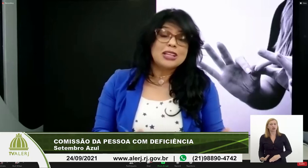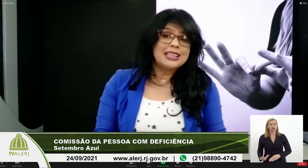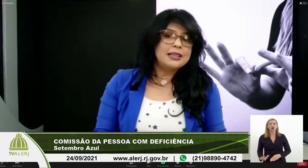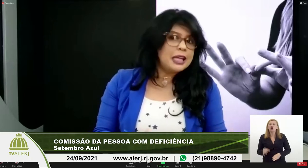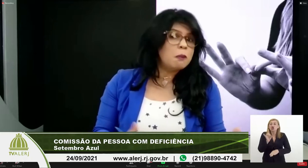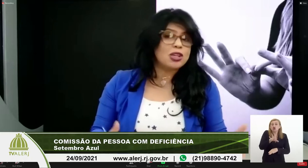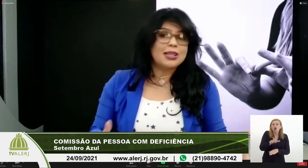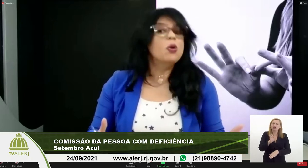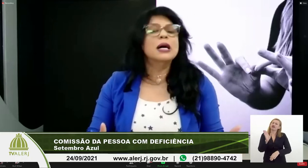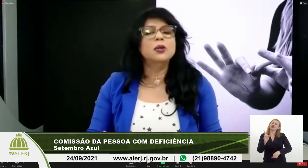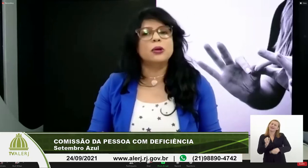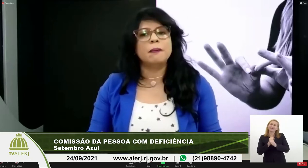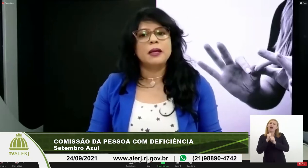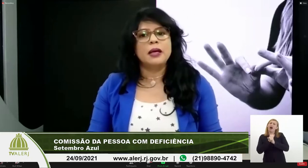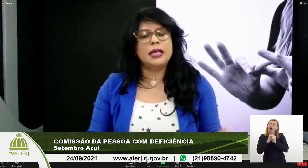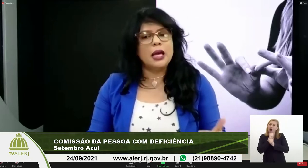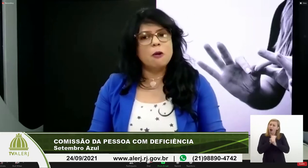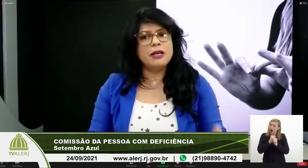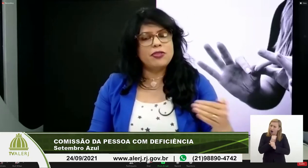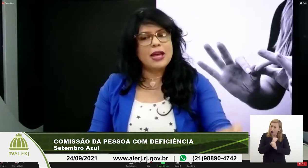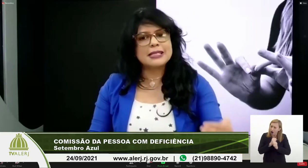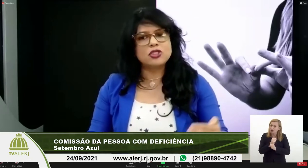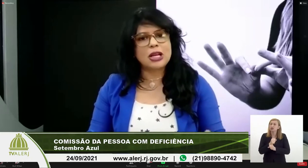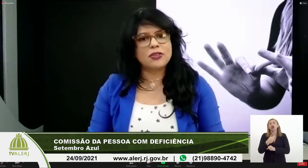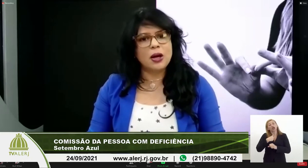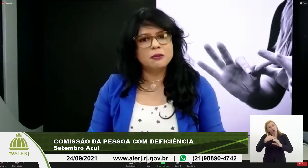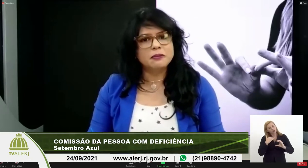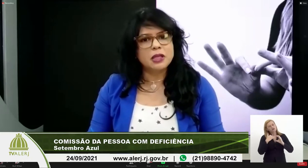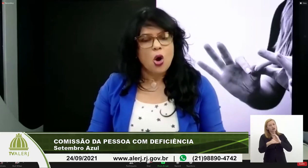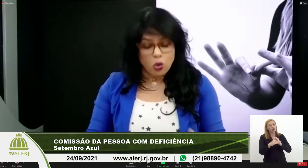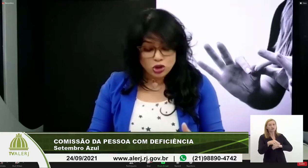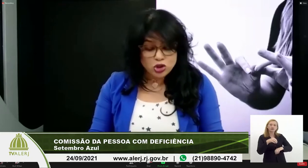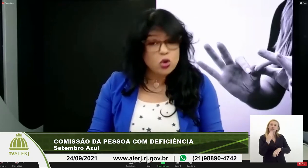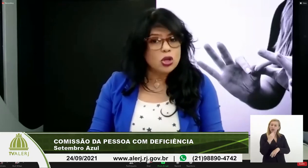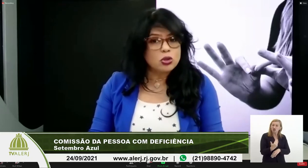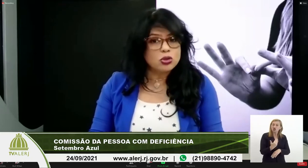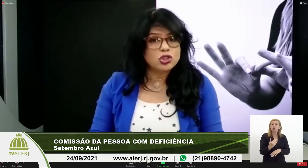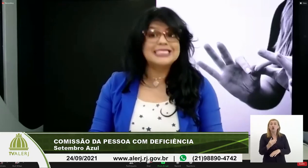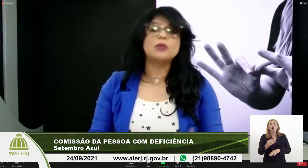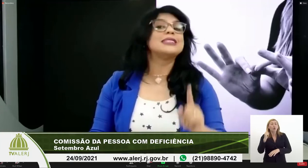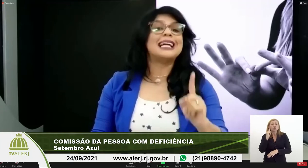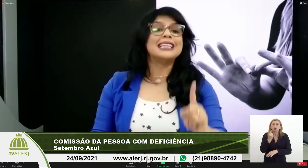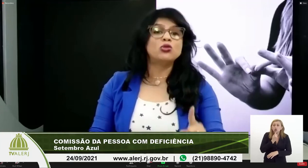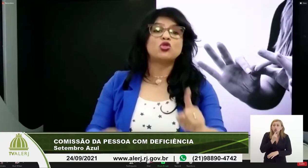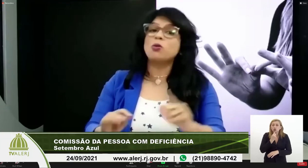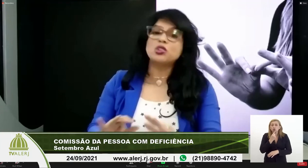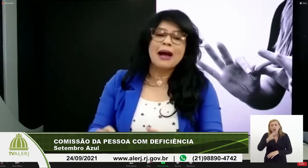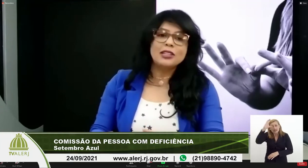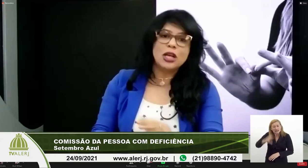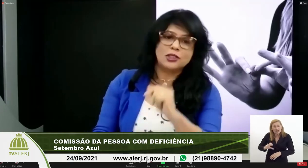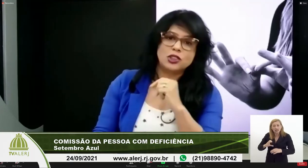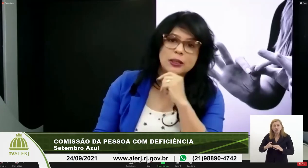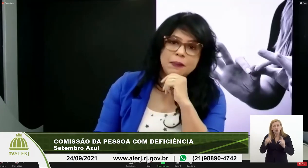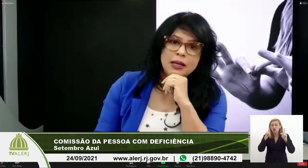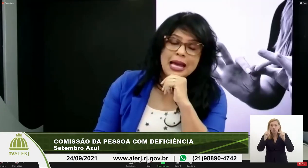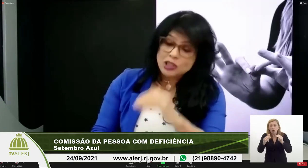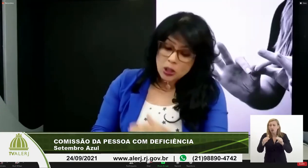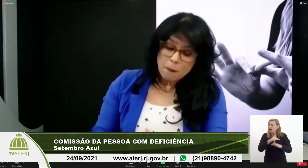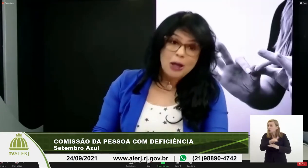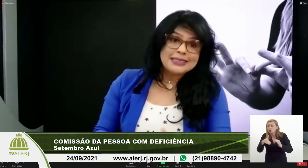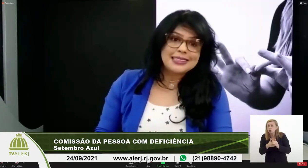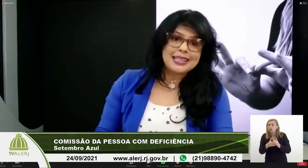Só que isso já tem tempo, já tem um ano que eu enviei essa indicação. Os surdos são cidadãos como demais, gente.